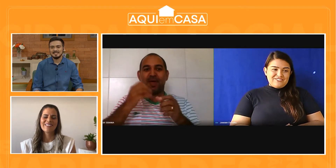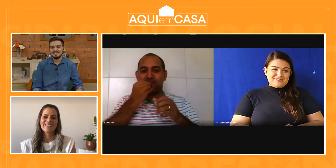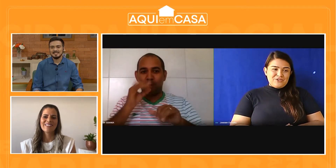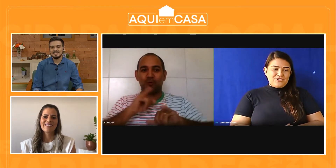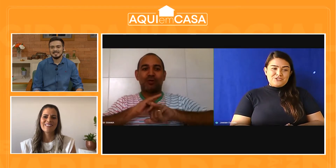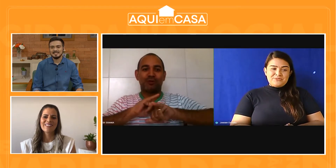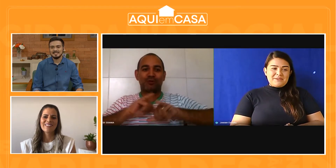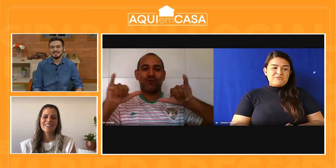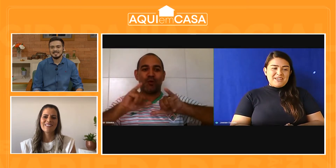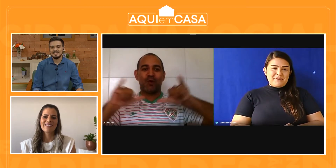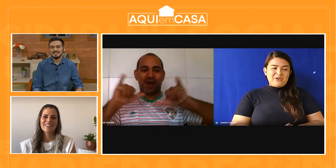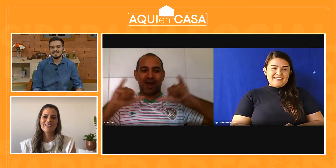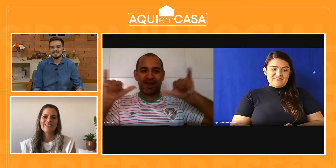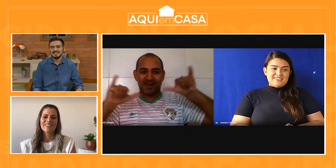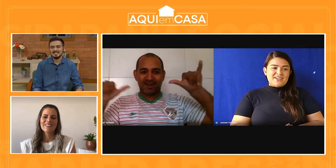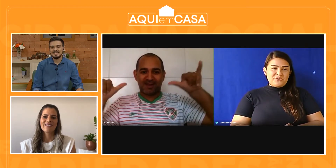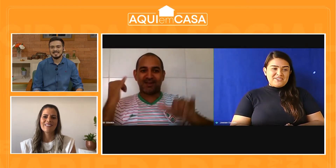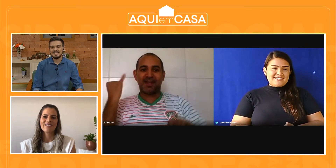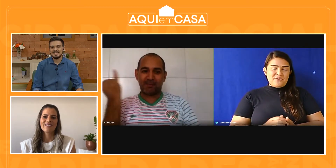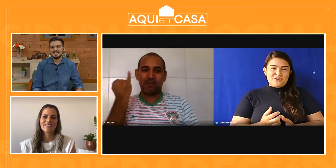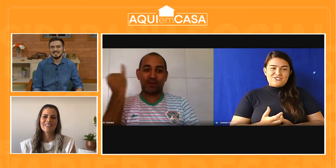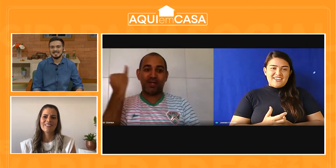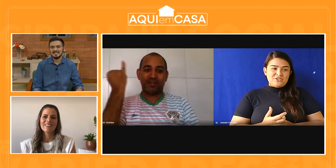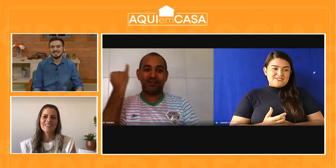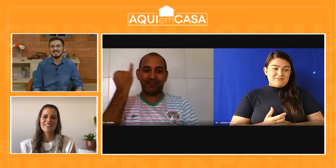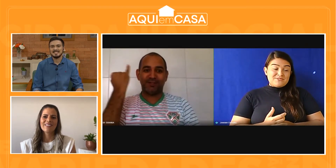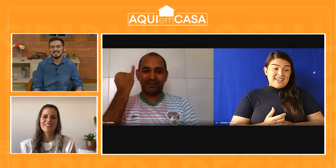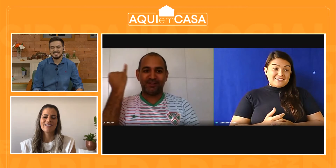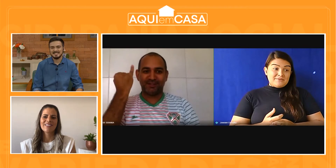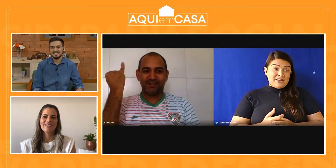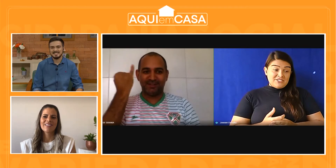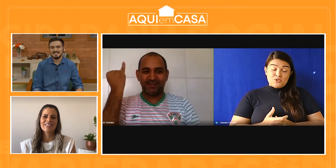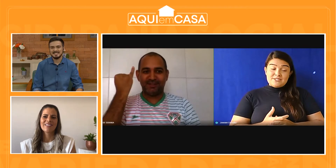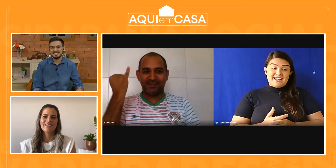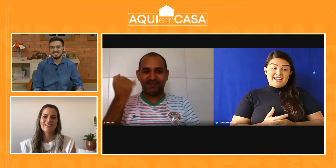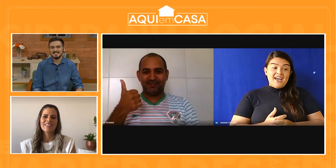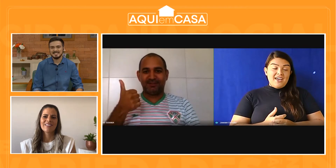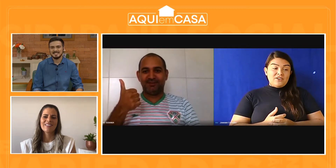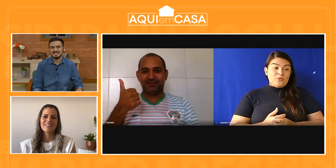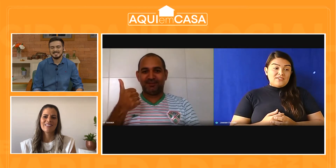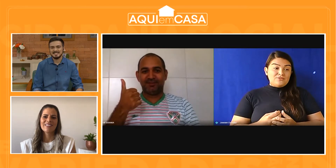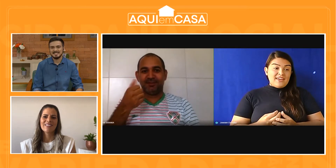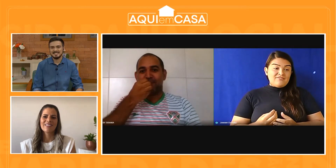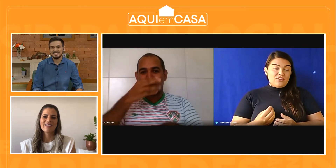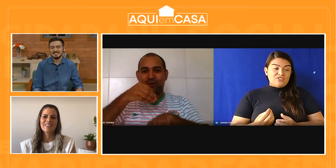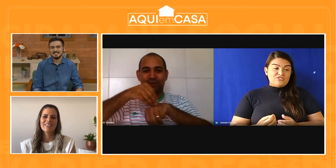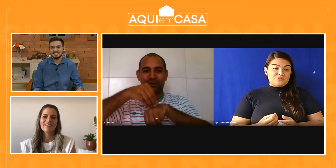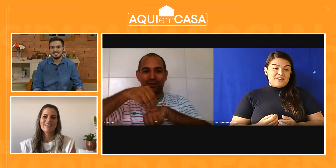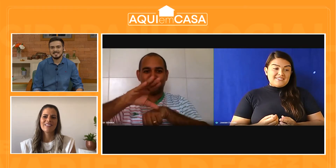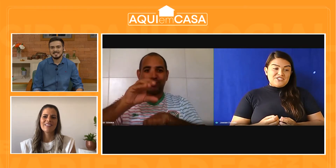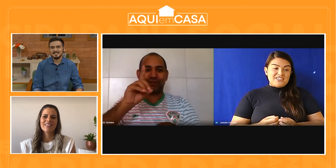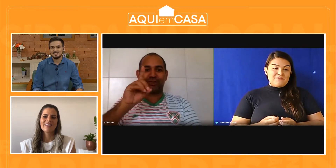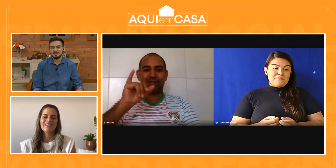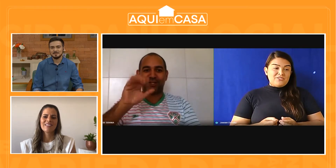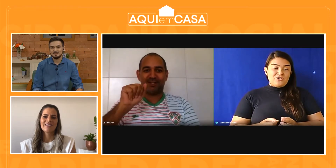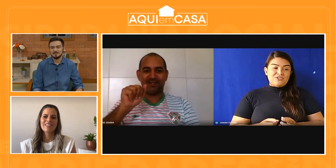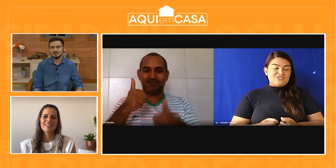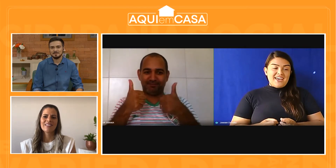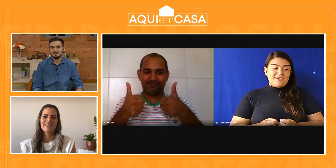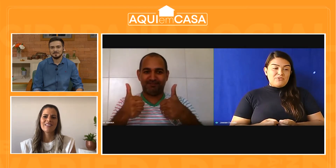Hoje, não tem problema a entrevista acontecer hoje, né? Nós temos essa... Mostrar quanto é valoroso esse dia para nós, já é